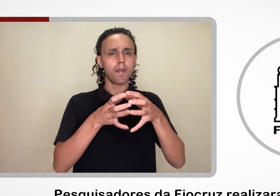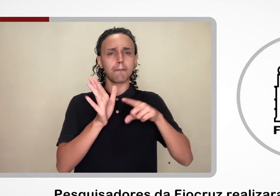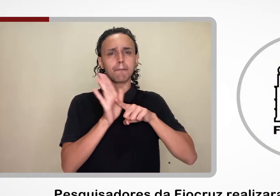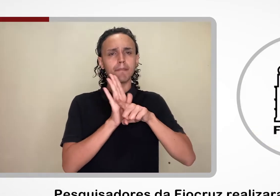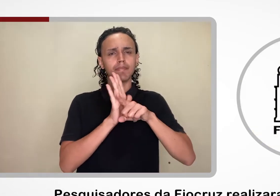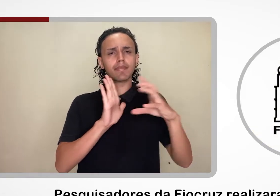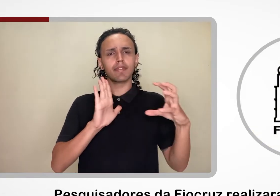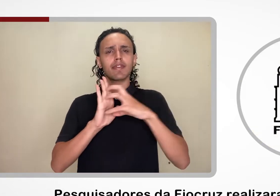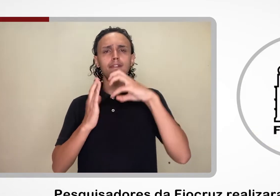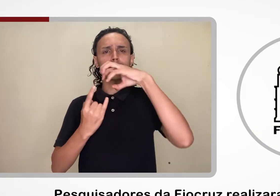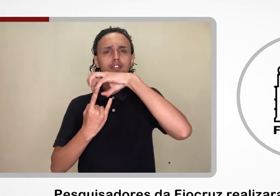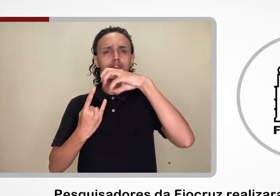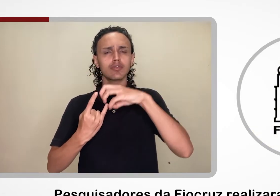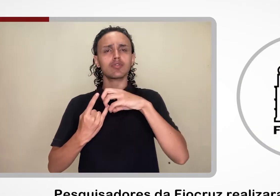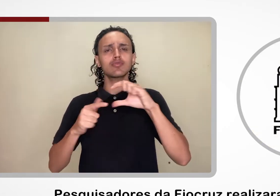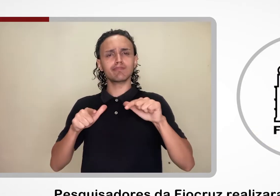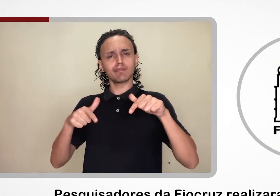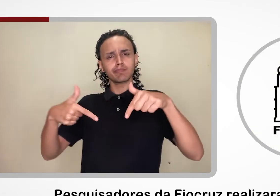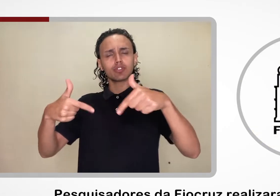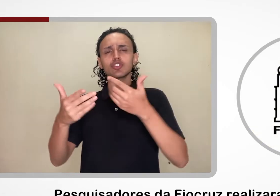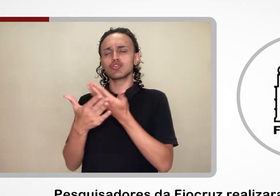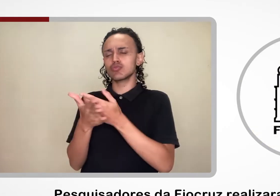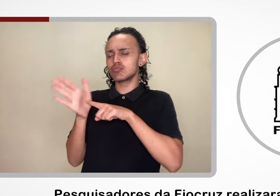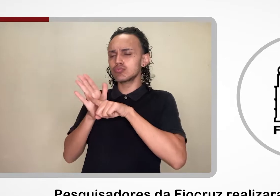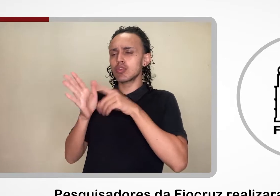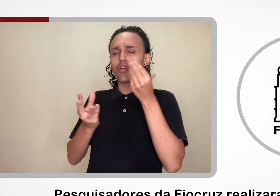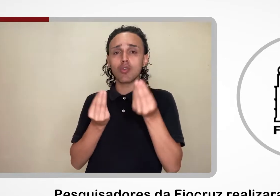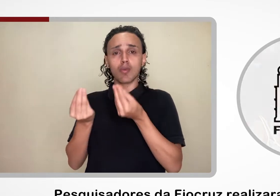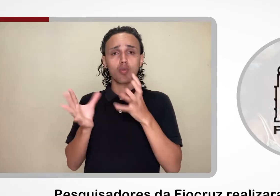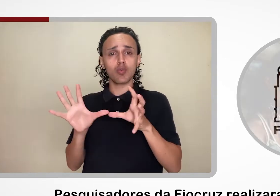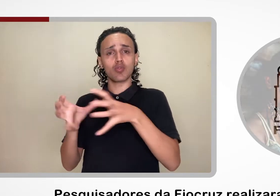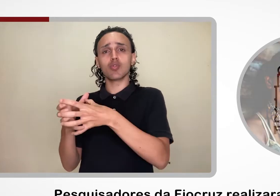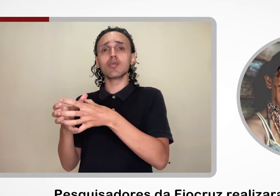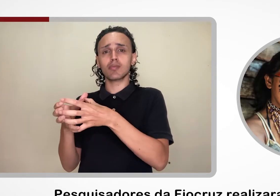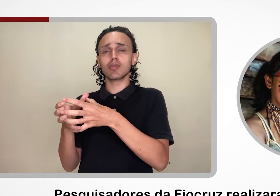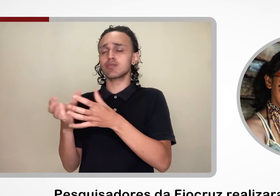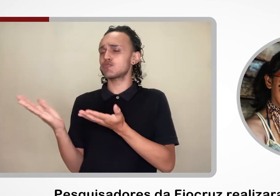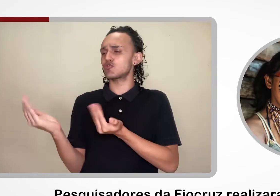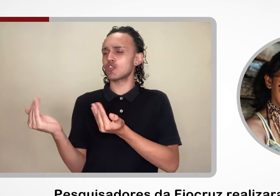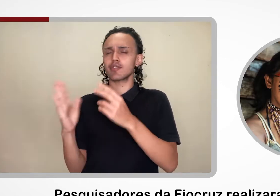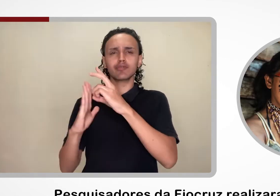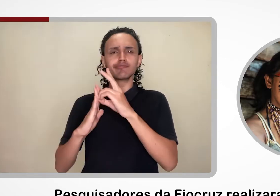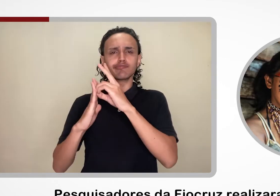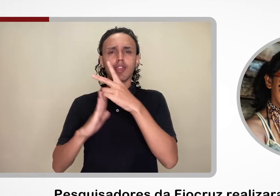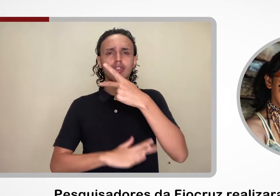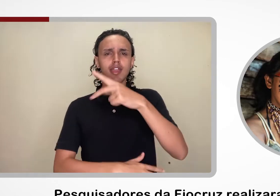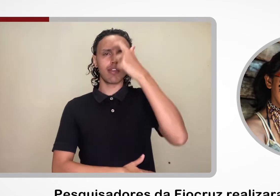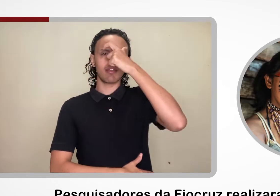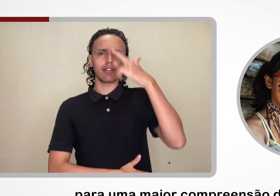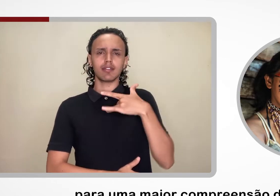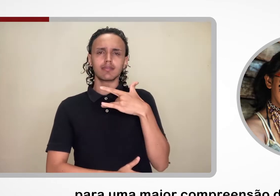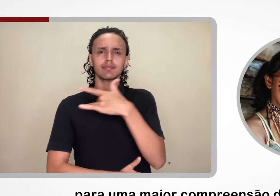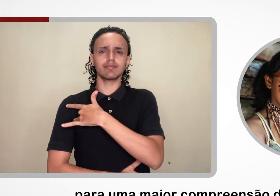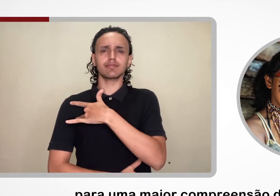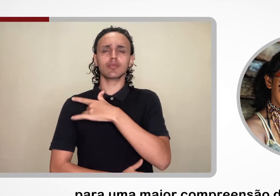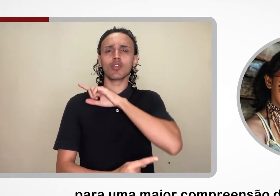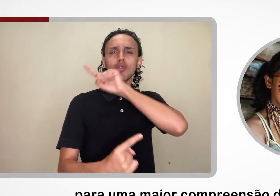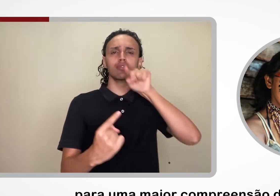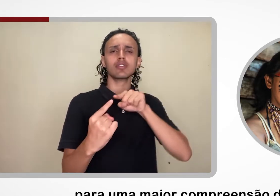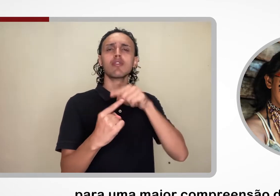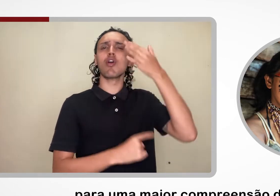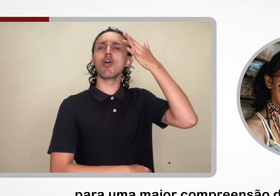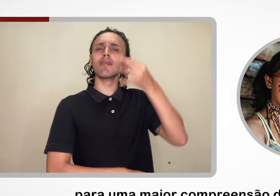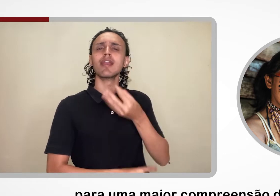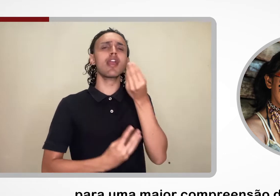Pesquisadores da Fiocruz realizaram um estudo sobre a saúde mental dos jovens indígenas para uma maior